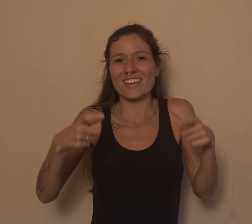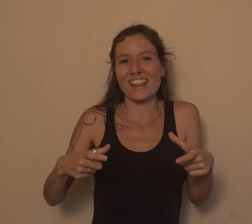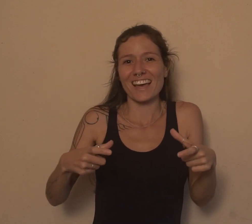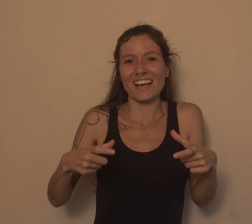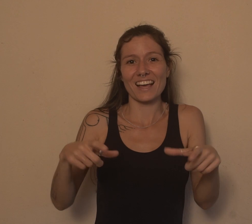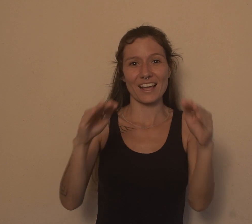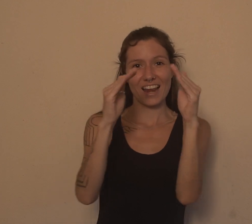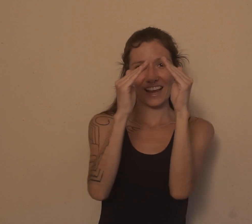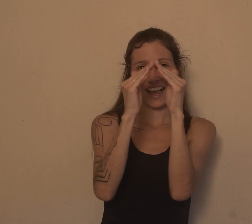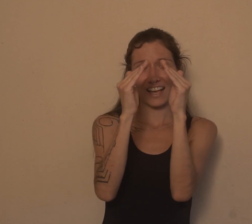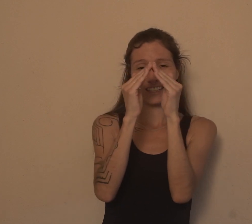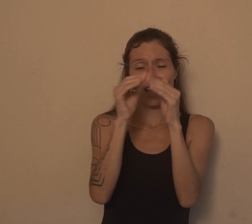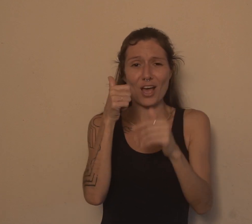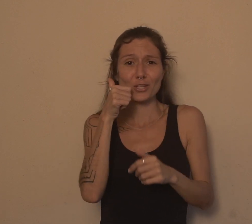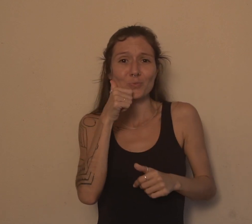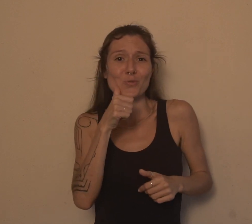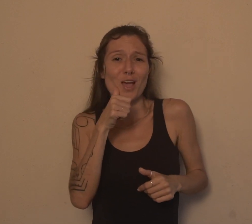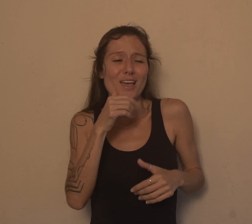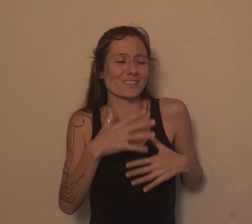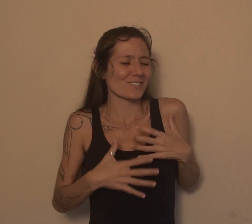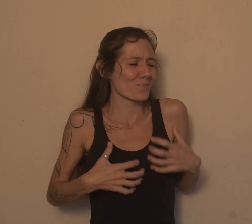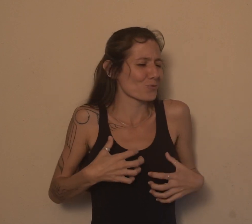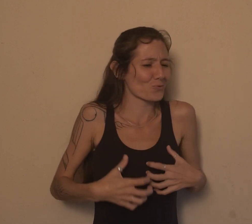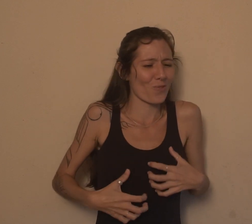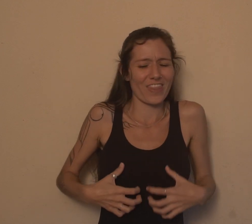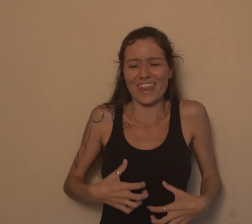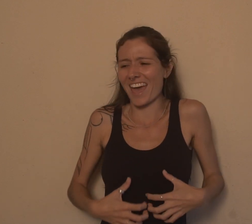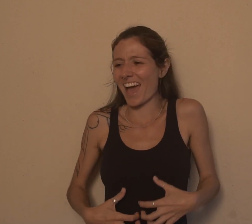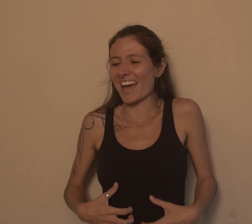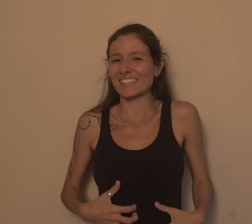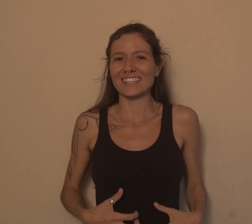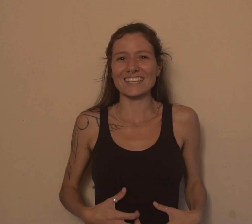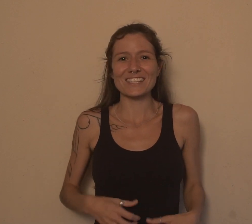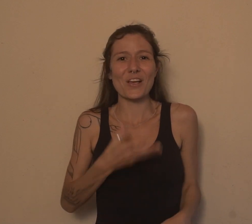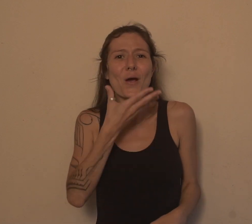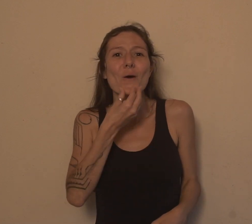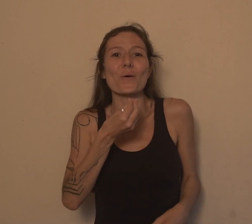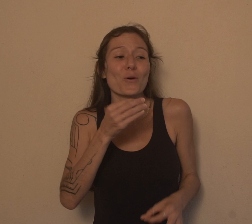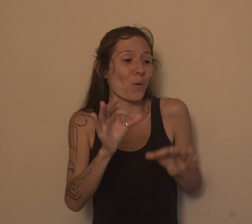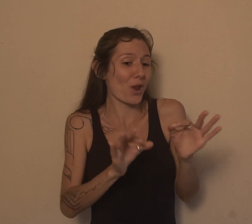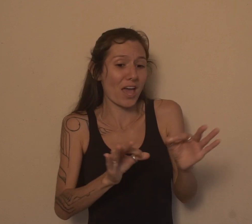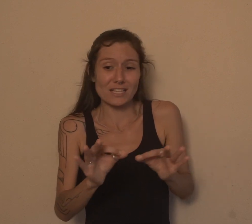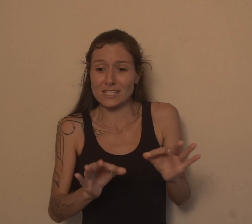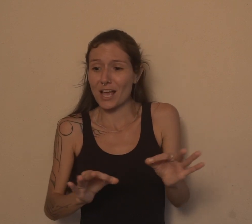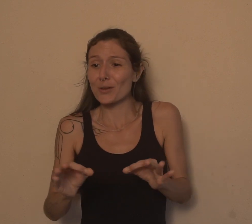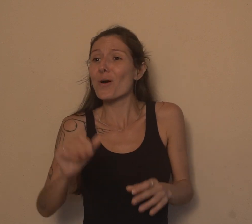e Odésia emocionadas, aguardando todos se alimentarem. Tião, na organização. Odésia,